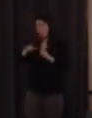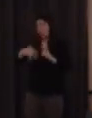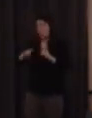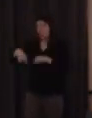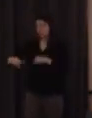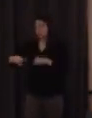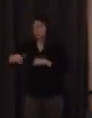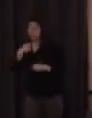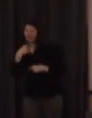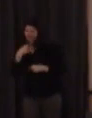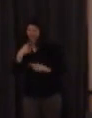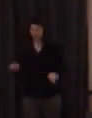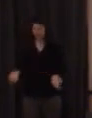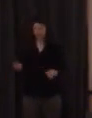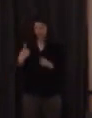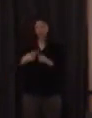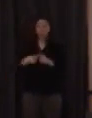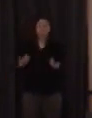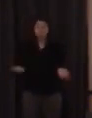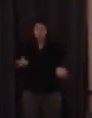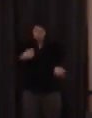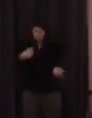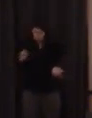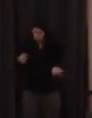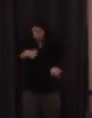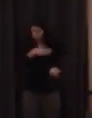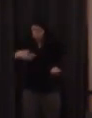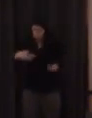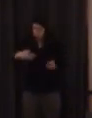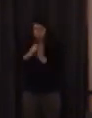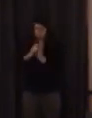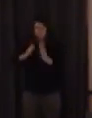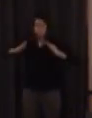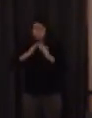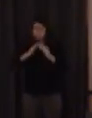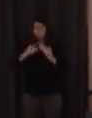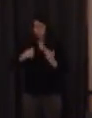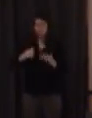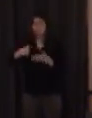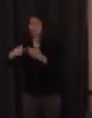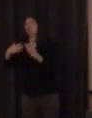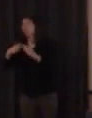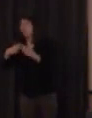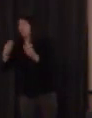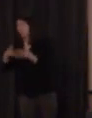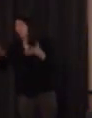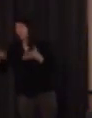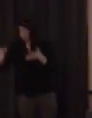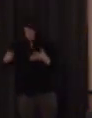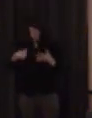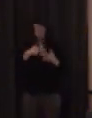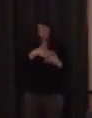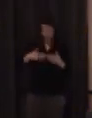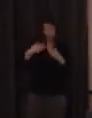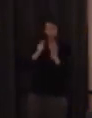yo quiero escribir grande con los mofletes y no con un signo manual bueno es solo unas primeras reflexiones no lo sé la